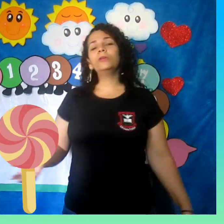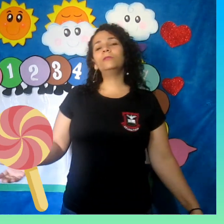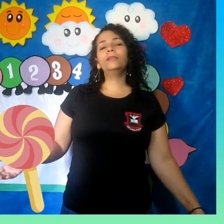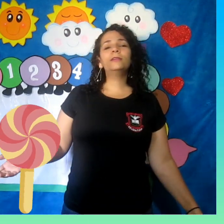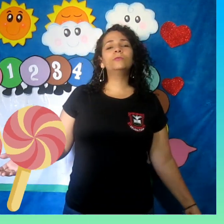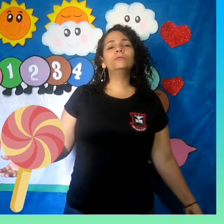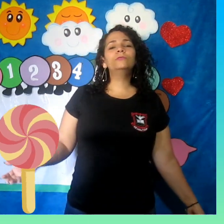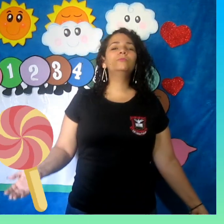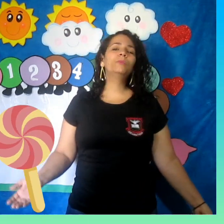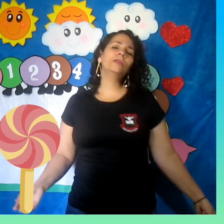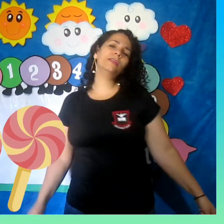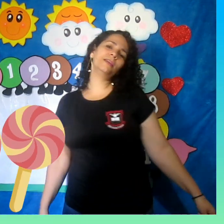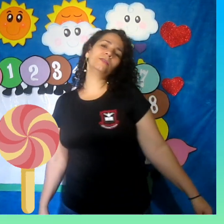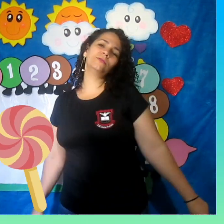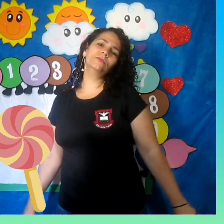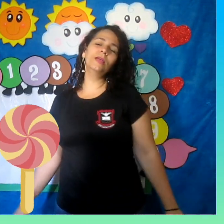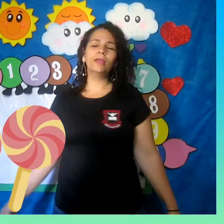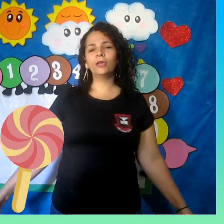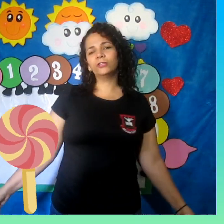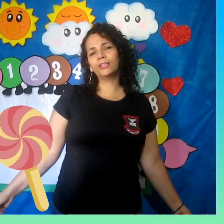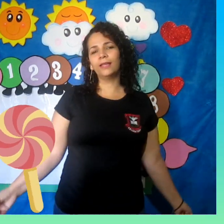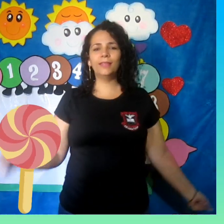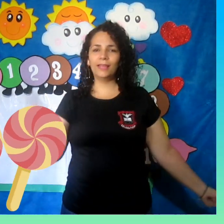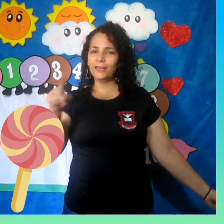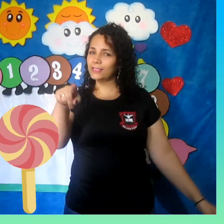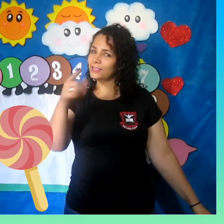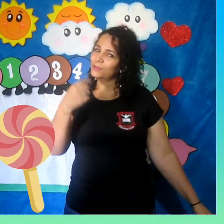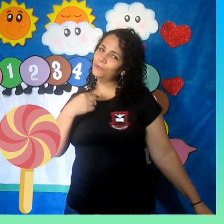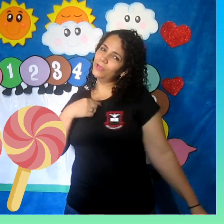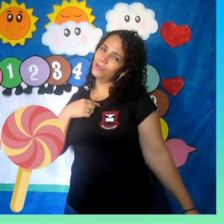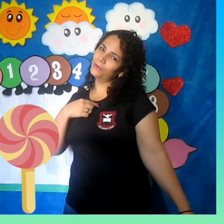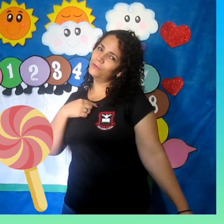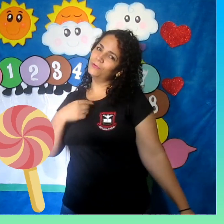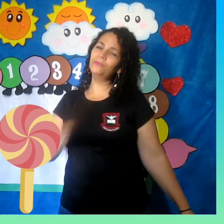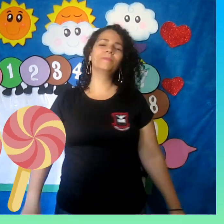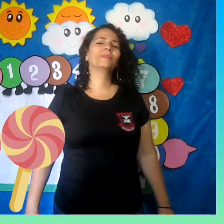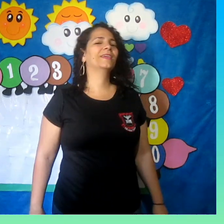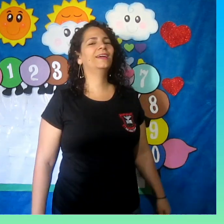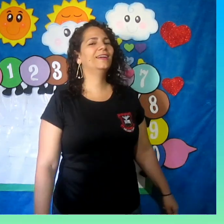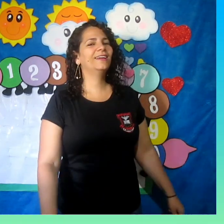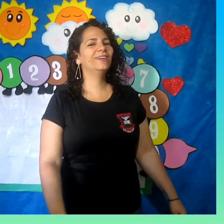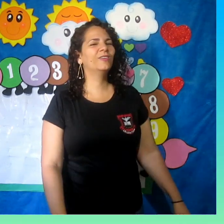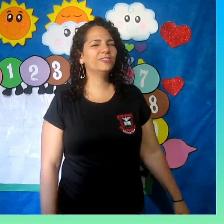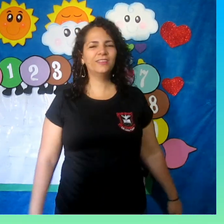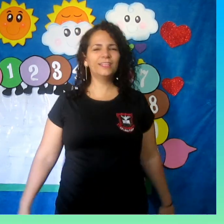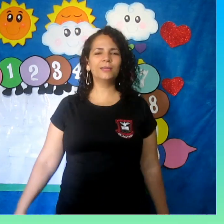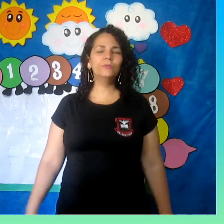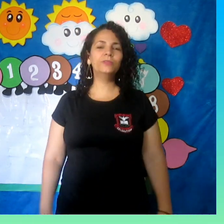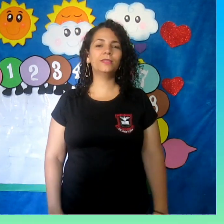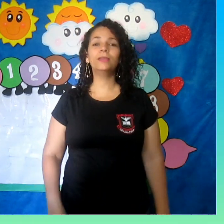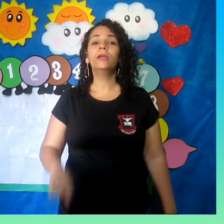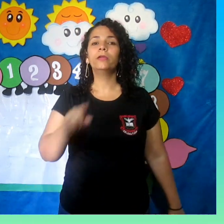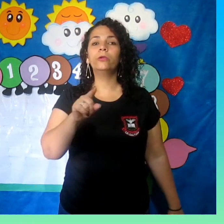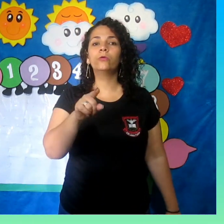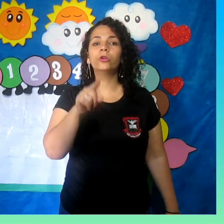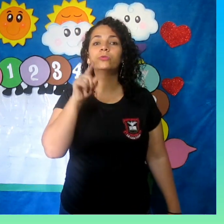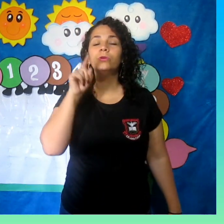pirulito, pirulito, quem gosta dela sou eu Ah, eu gosto dessa música, e eu gosto quando